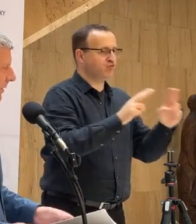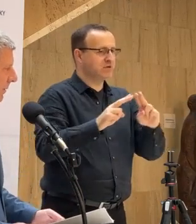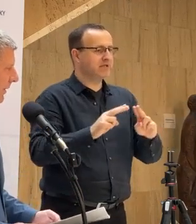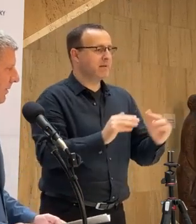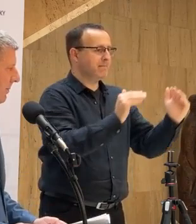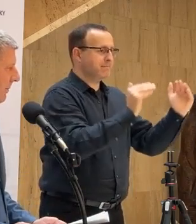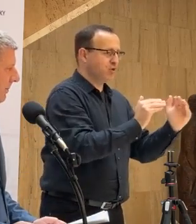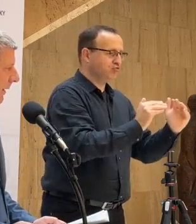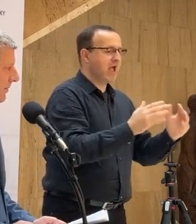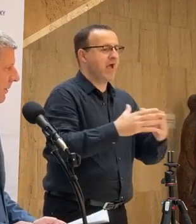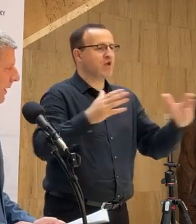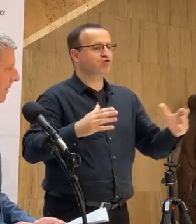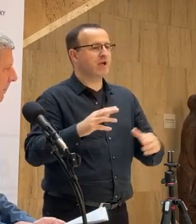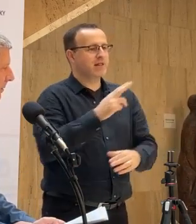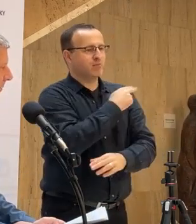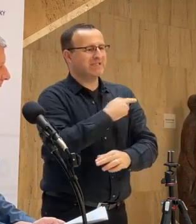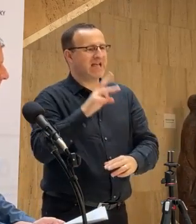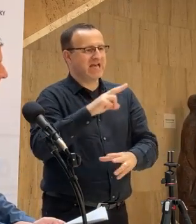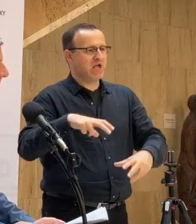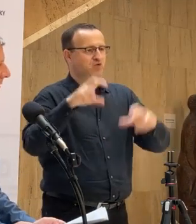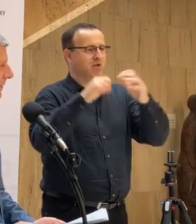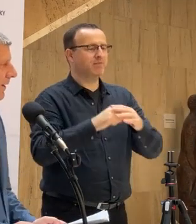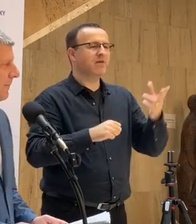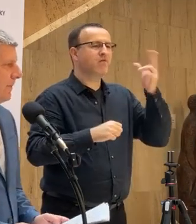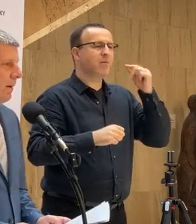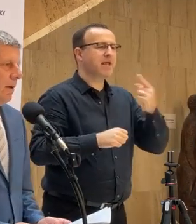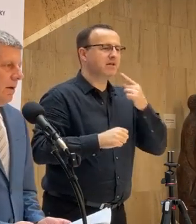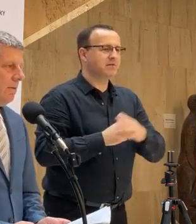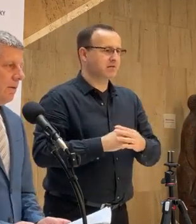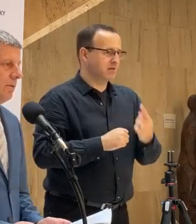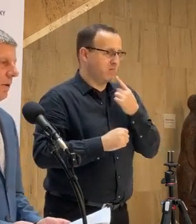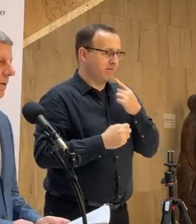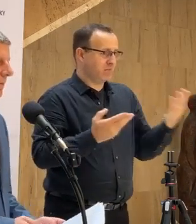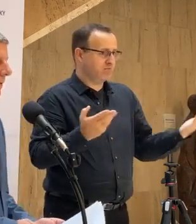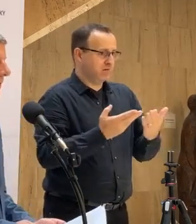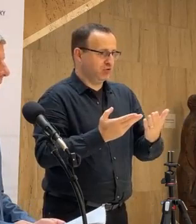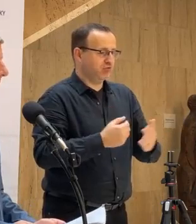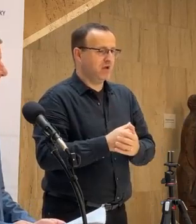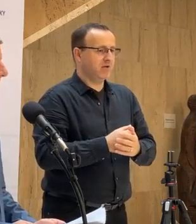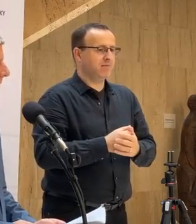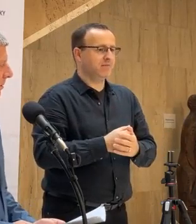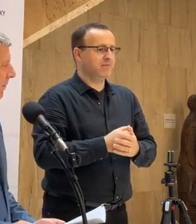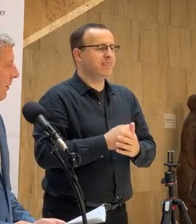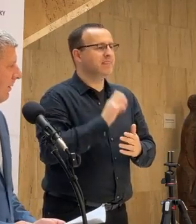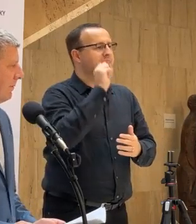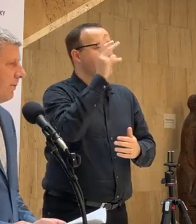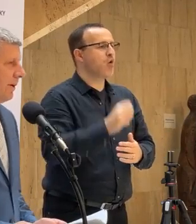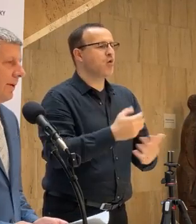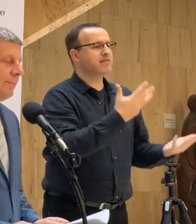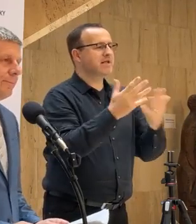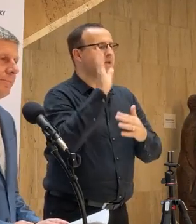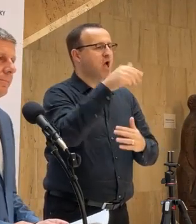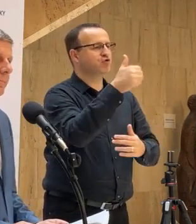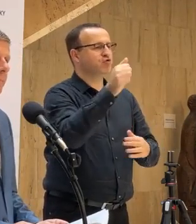menešie a väčšie rásochy, takže ja by som takisto nerad. Dopredu hovoril nejaké výsledné cifry. Tak sú to desiatky a štovky miliónov eur,